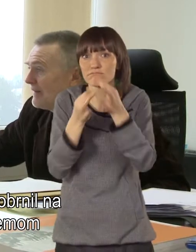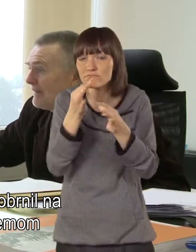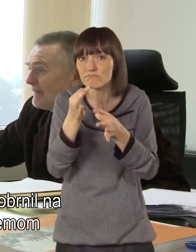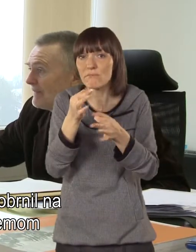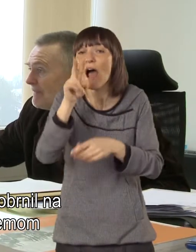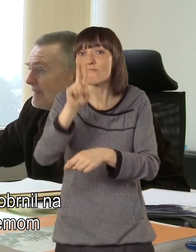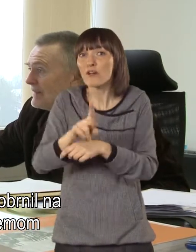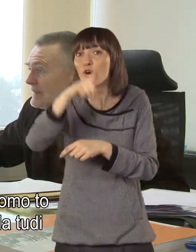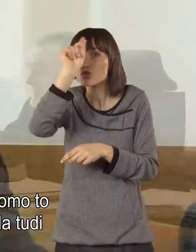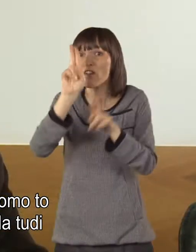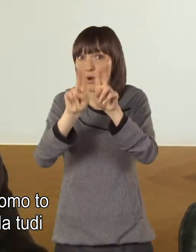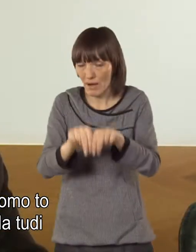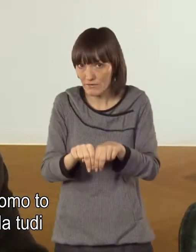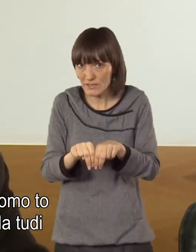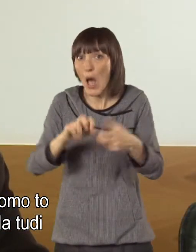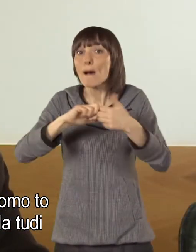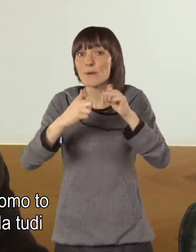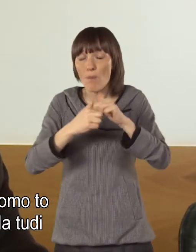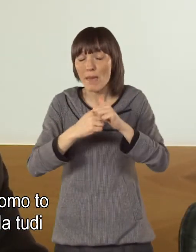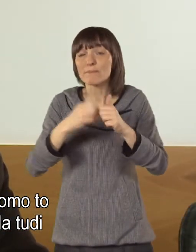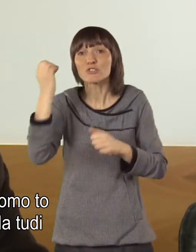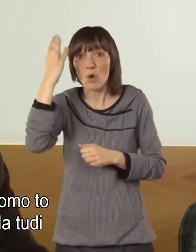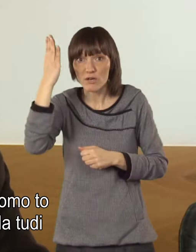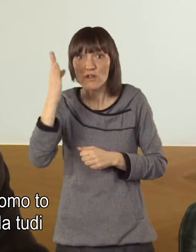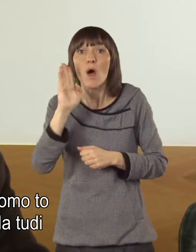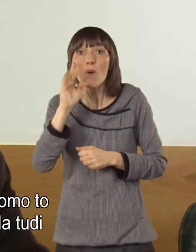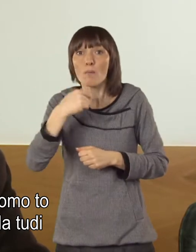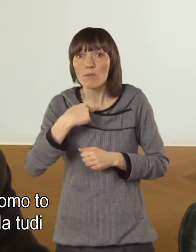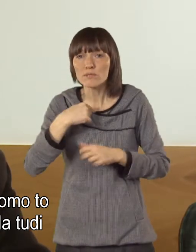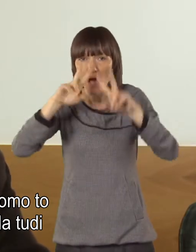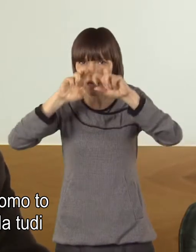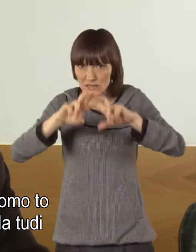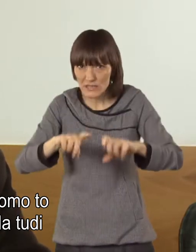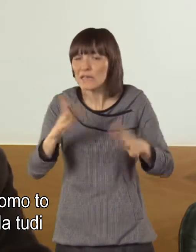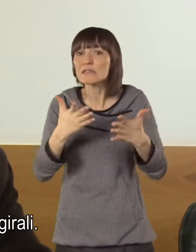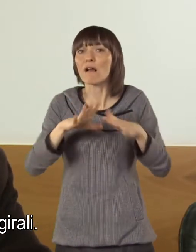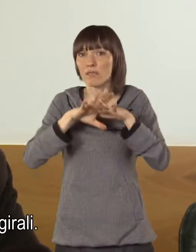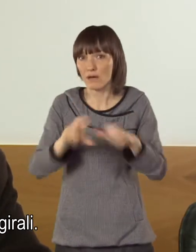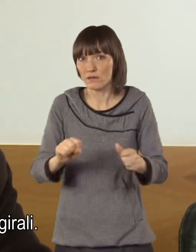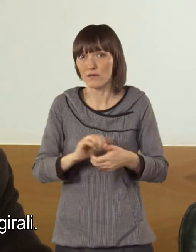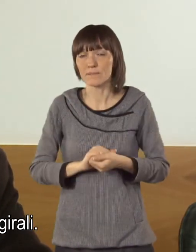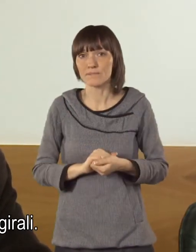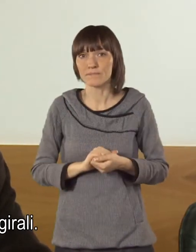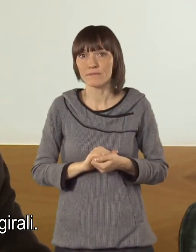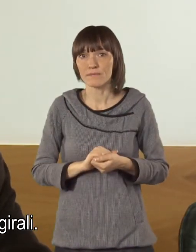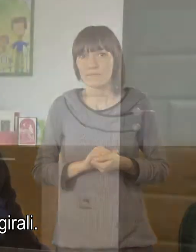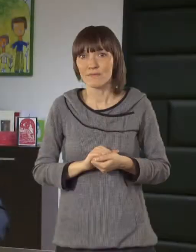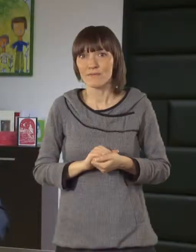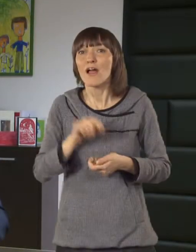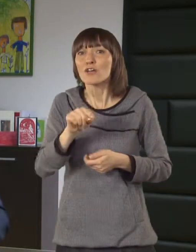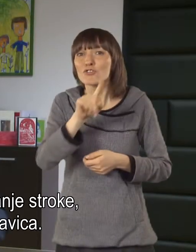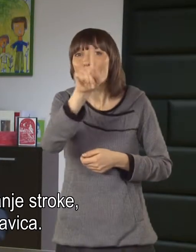varuha s problemom izobraževanja, bomo to praučili in seveda tudi ustresno reagerali.